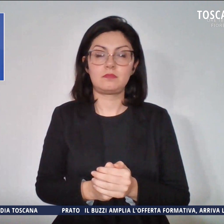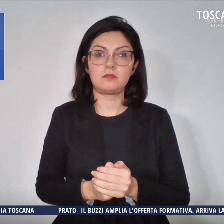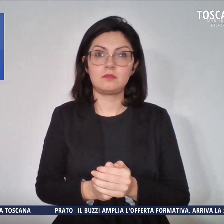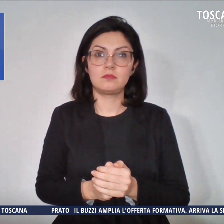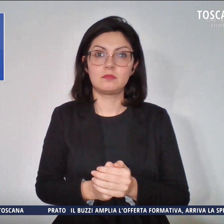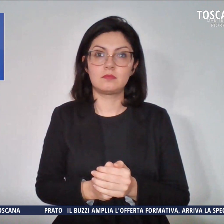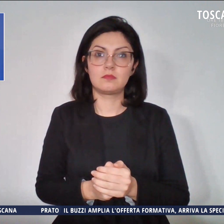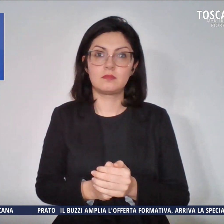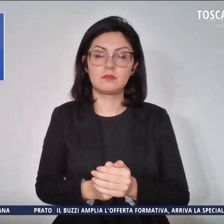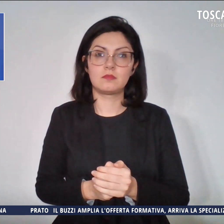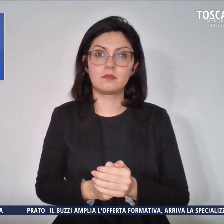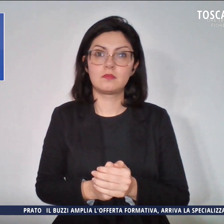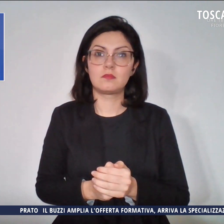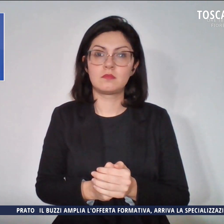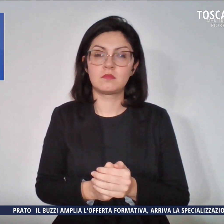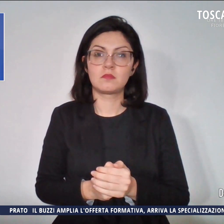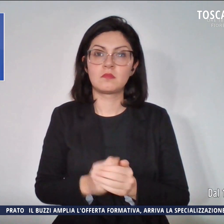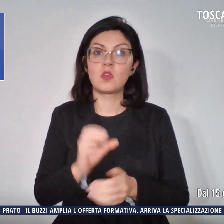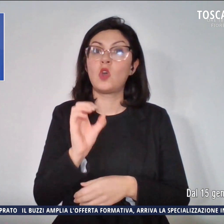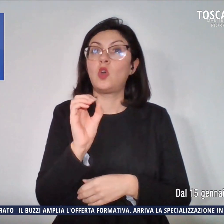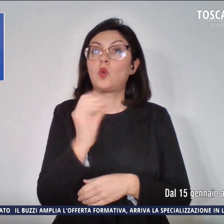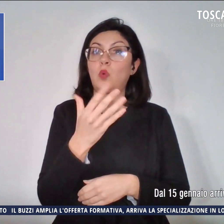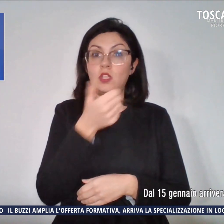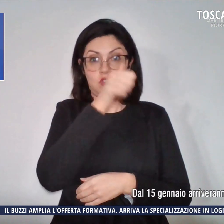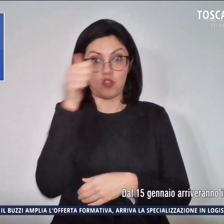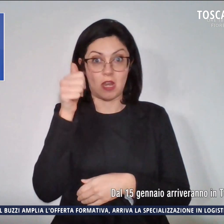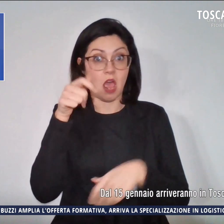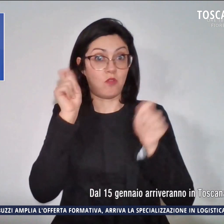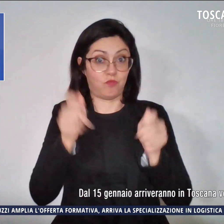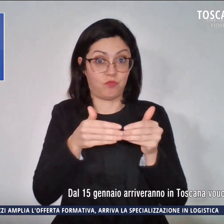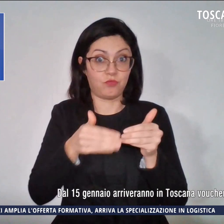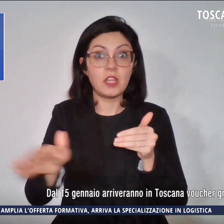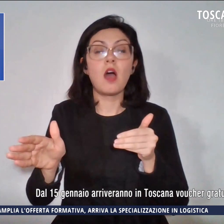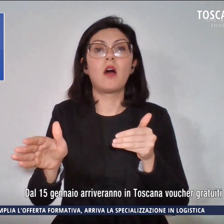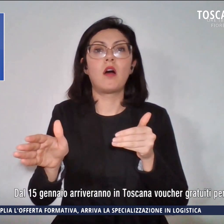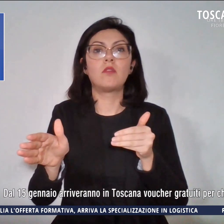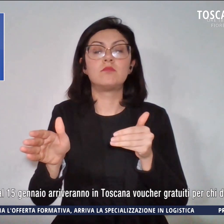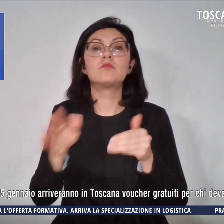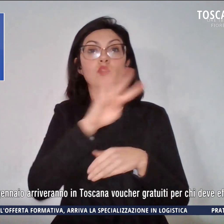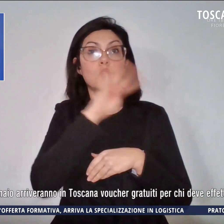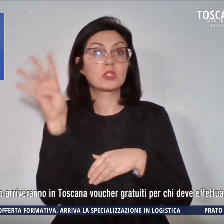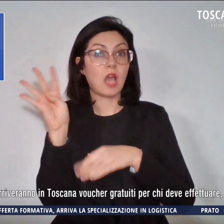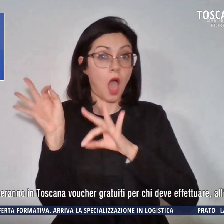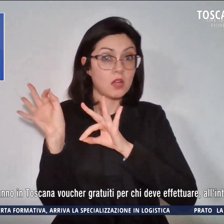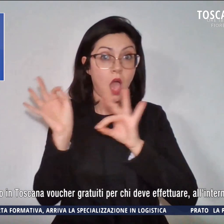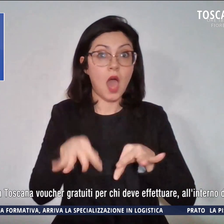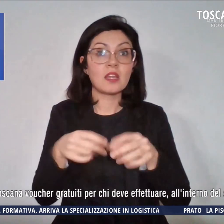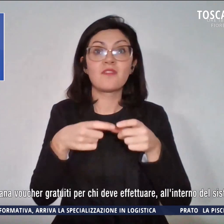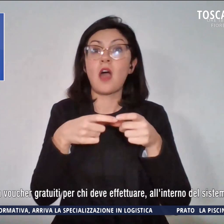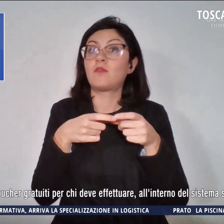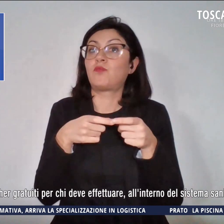Dal 15 di gennaio arriveranno in Toscana voucher gratuiti per chi deve